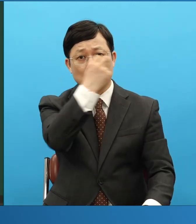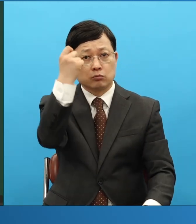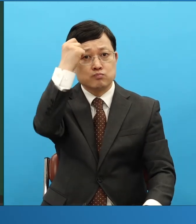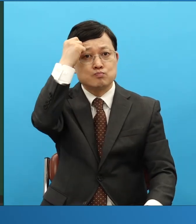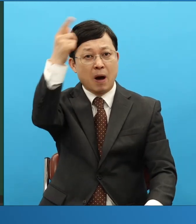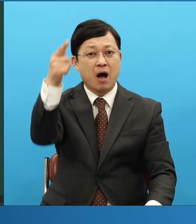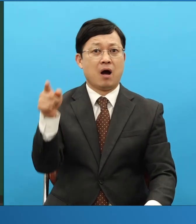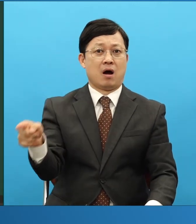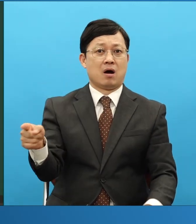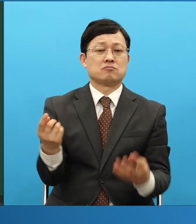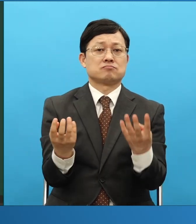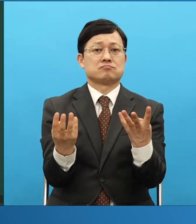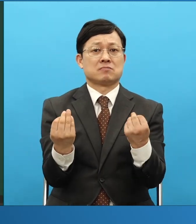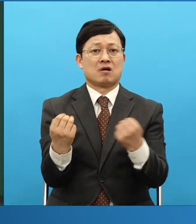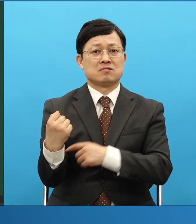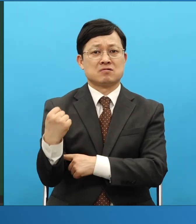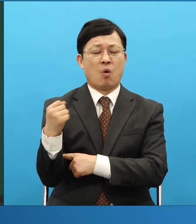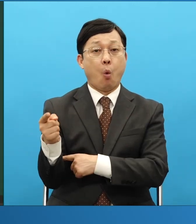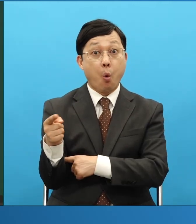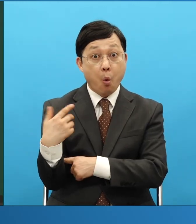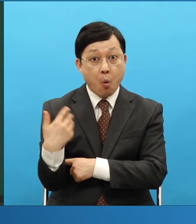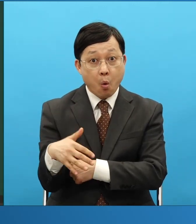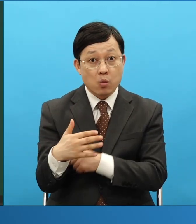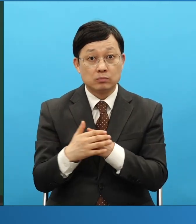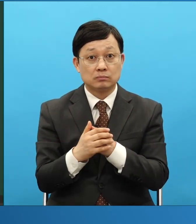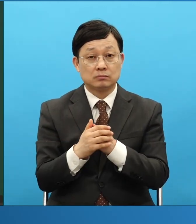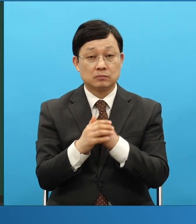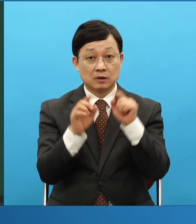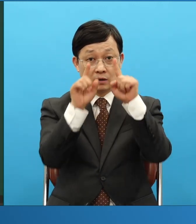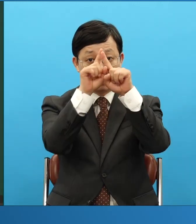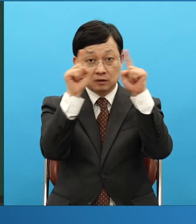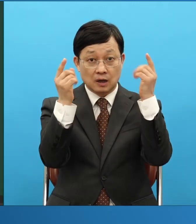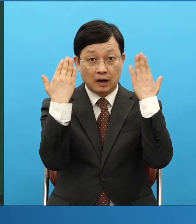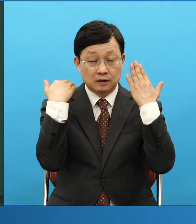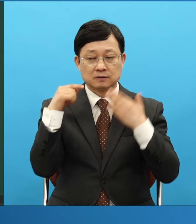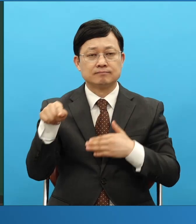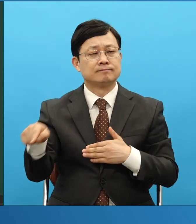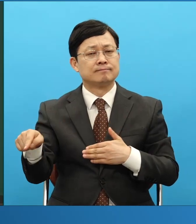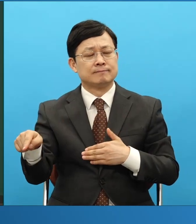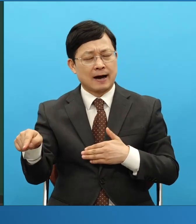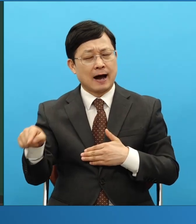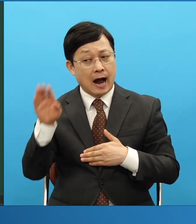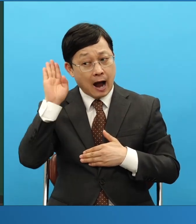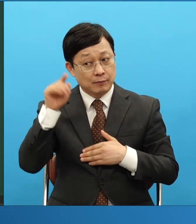대학에서는 이 친구를 앞으로 교수하기로 작정하고 약속하고 보냈습니다